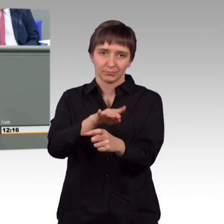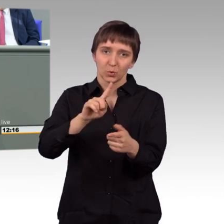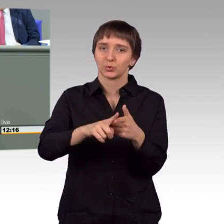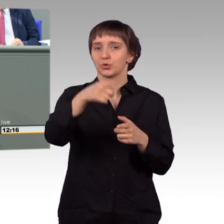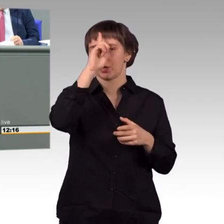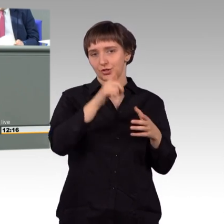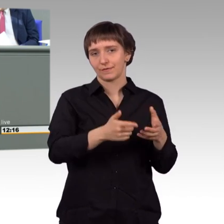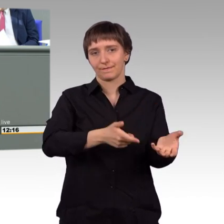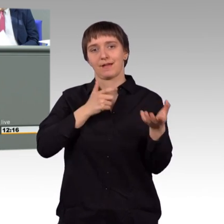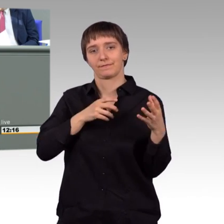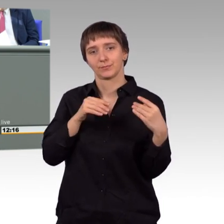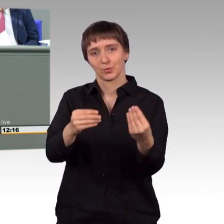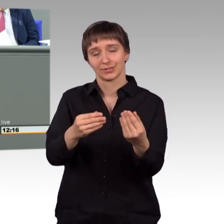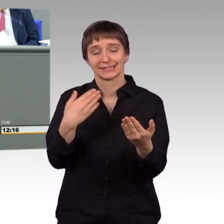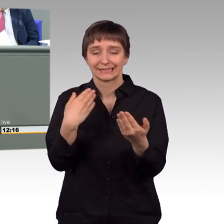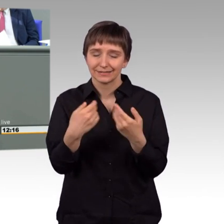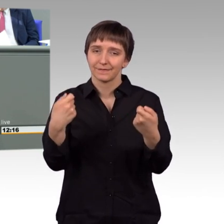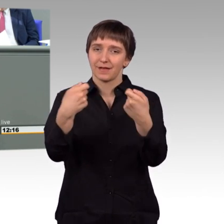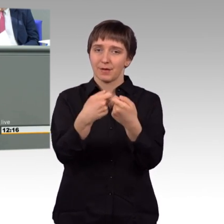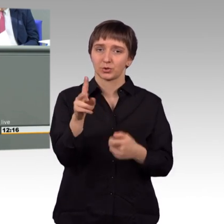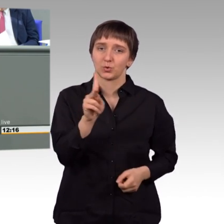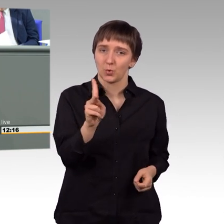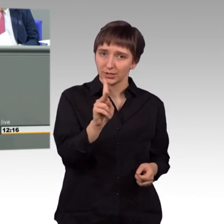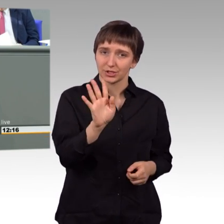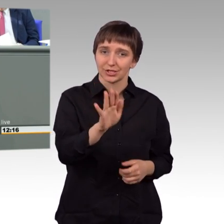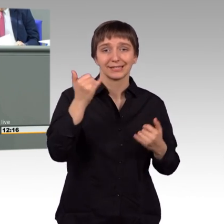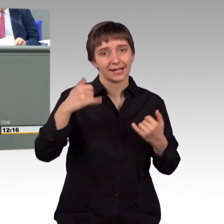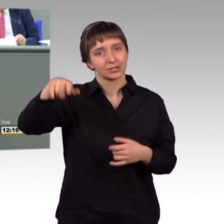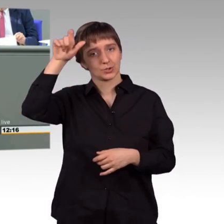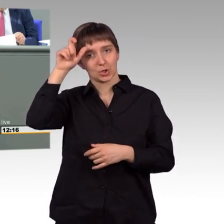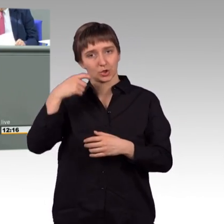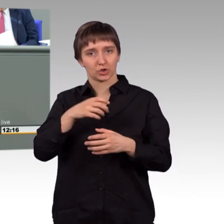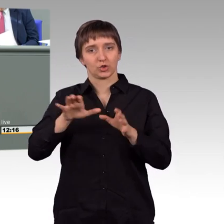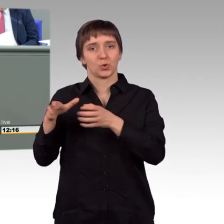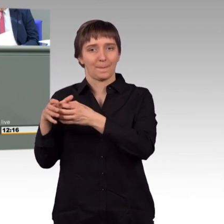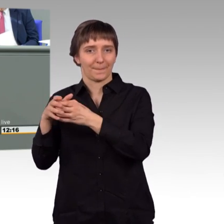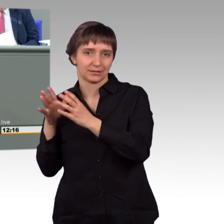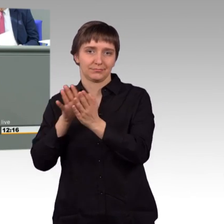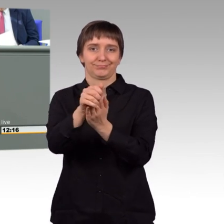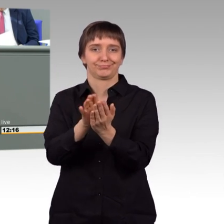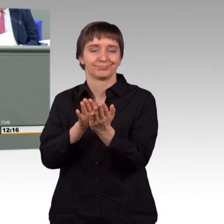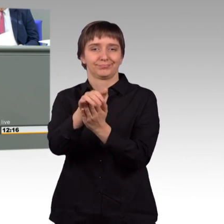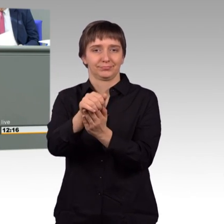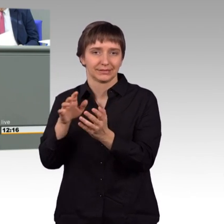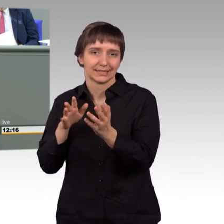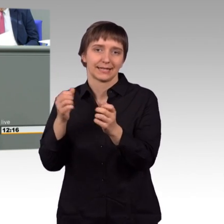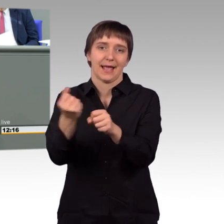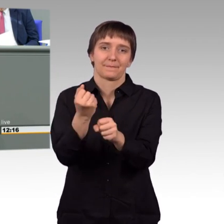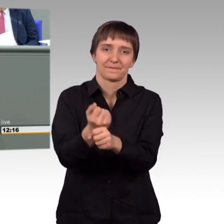Und genau diese kurdischen Verbände werden nun von türkischen Truppen bekämpft. Die Türkei trägt damit völkerrechtswidrig den